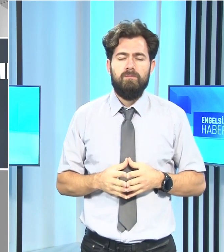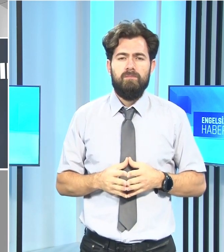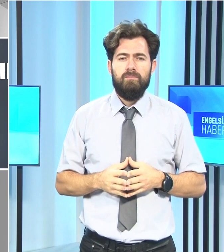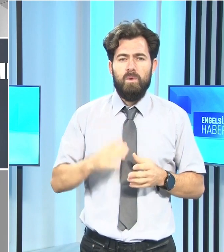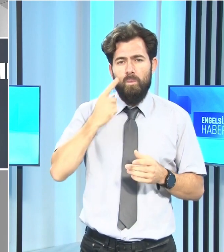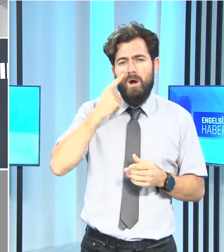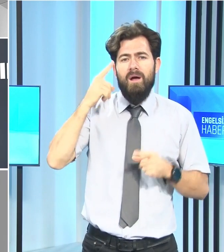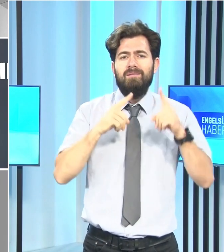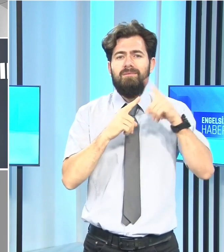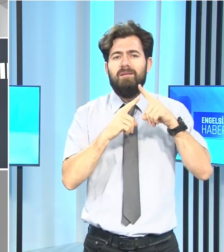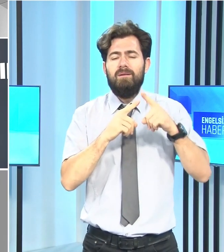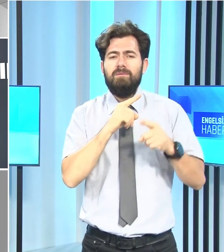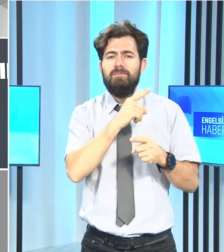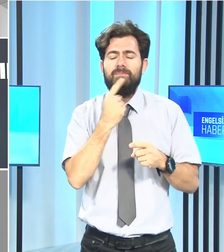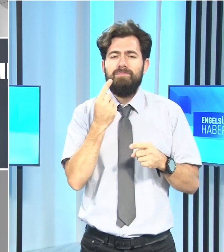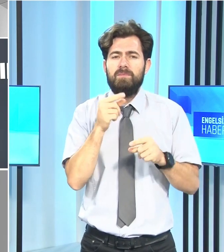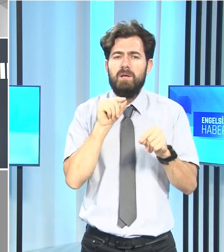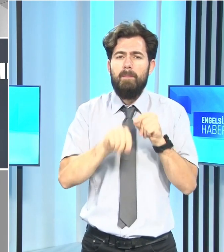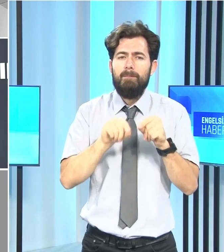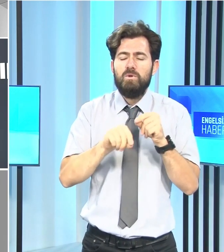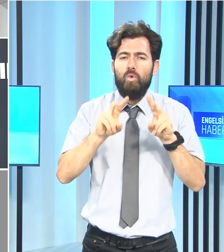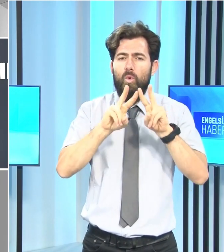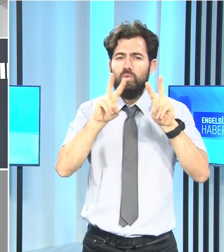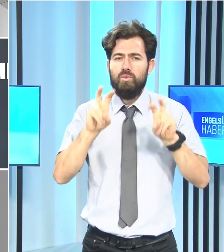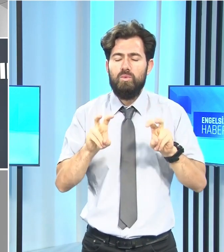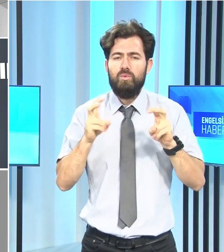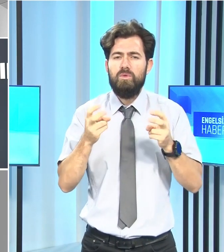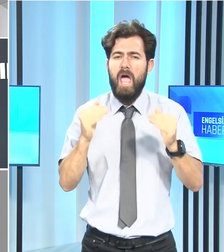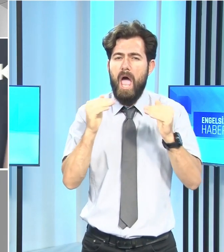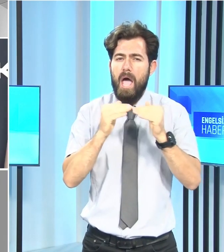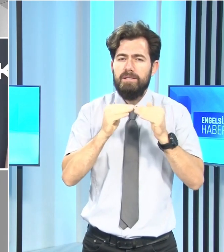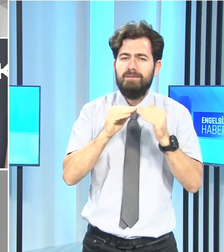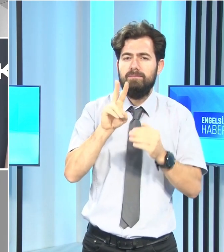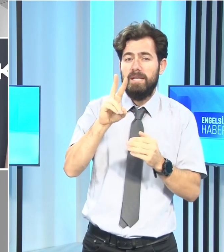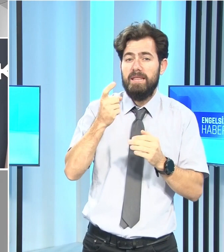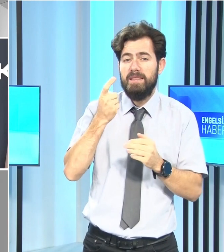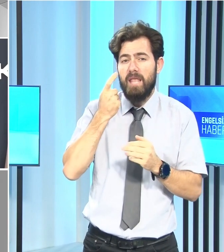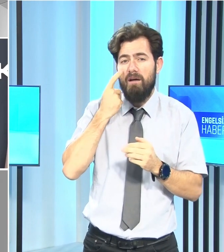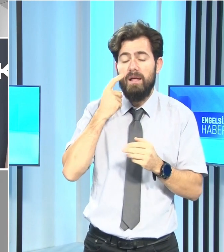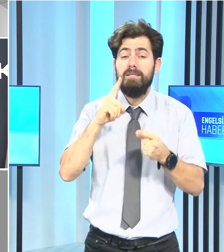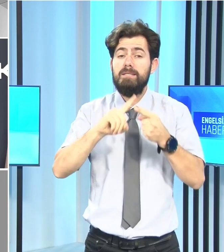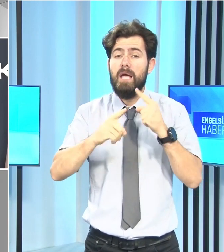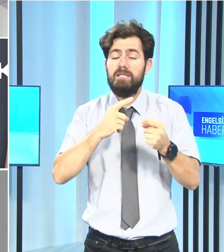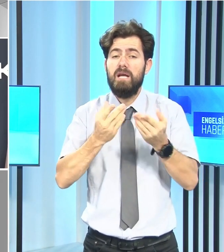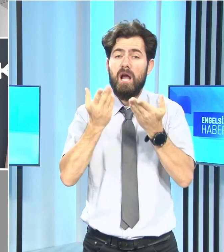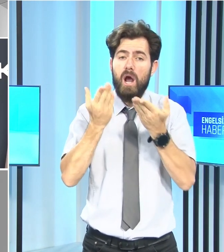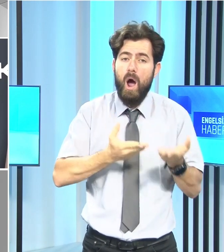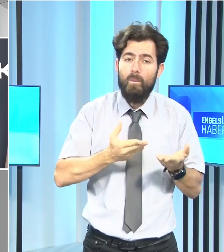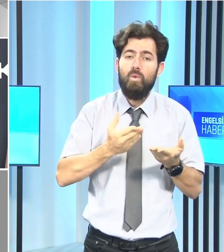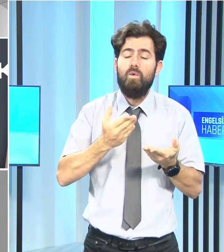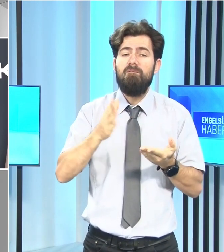Cumhurbaşkanı Tatar, Kıbrıs konusunda ise eşit iki devlet siyaseti kabul görmeden